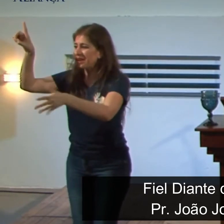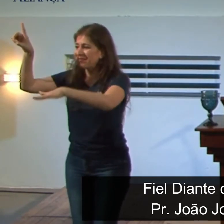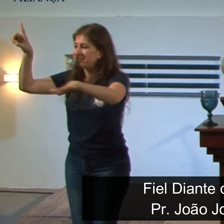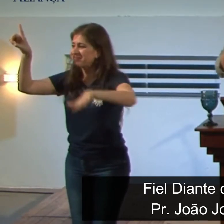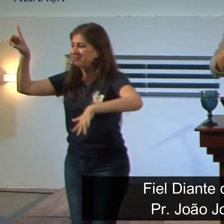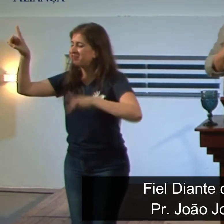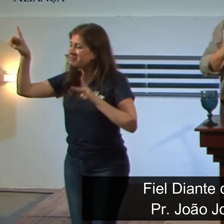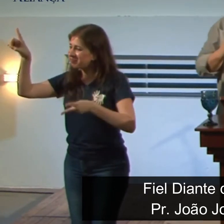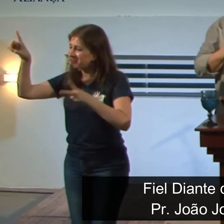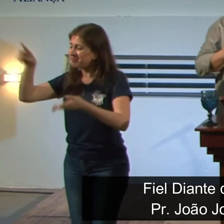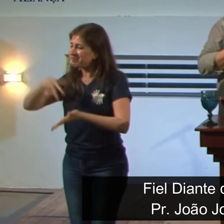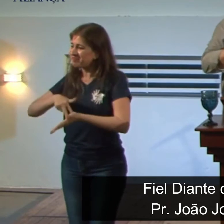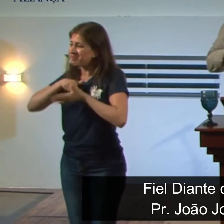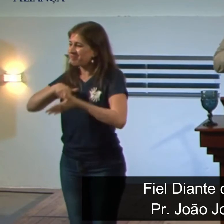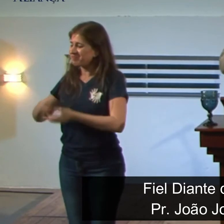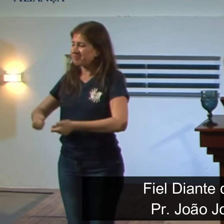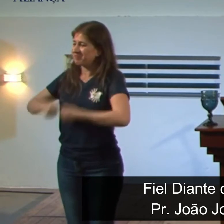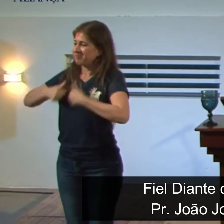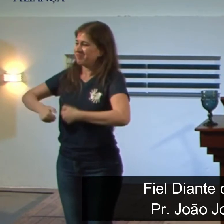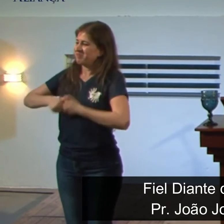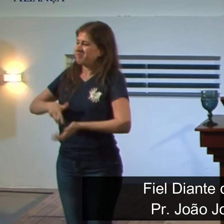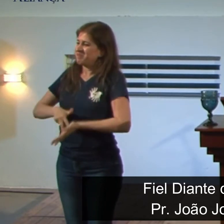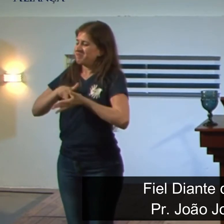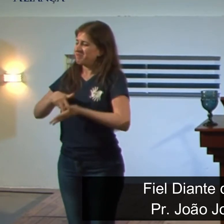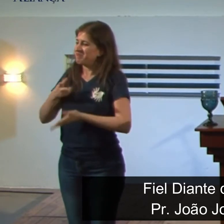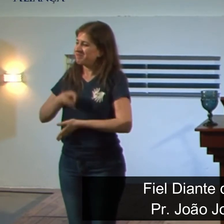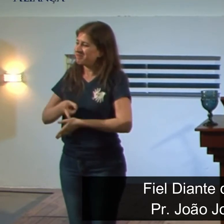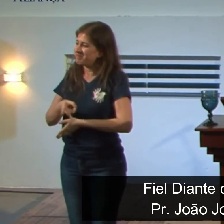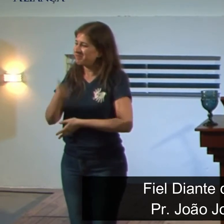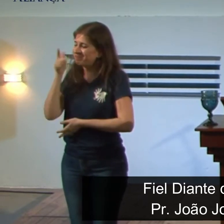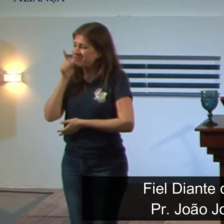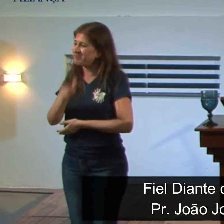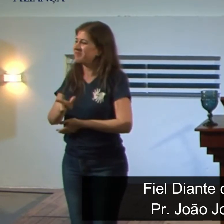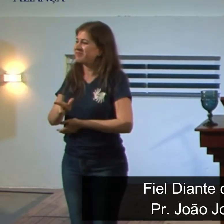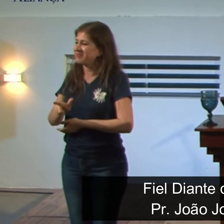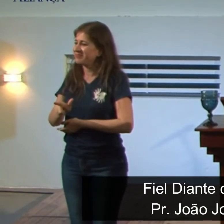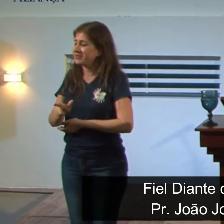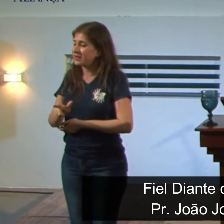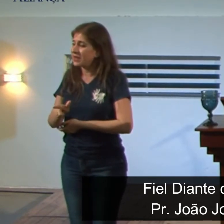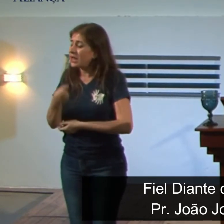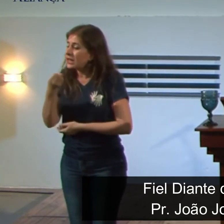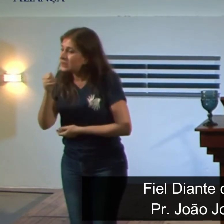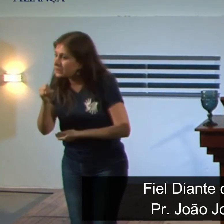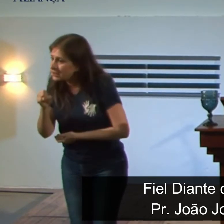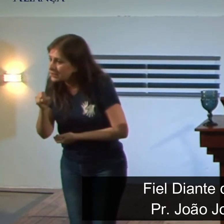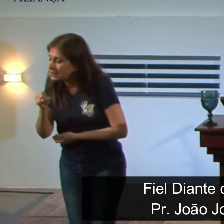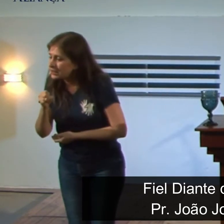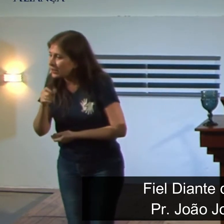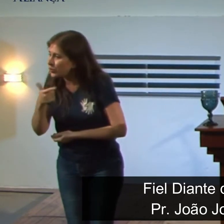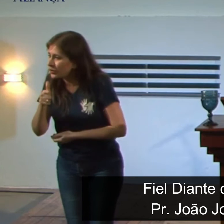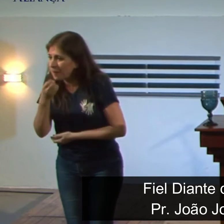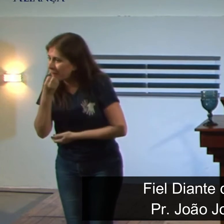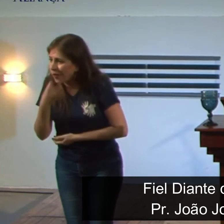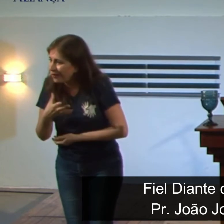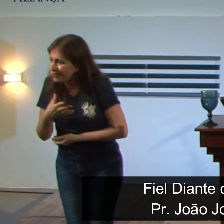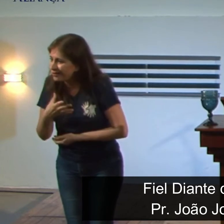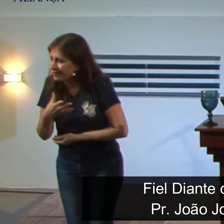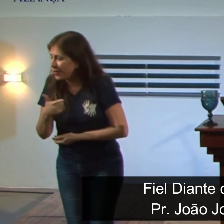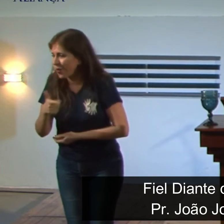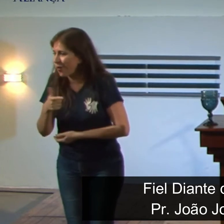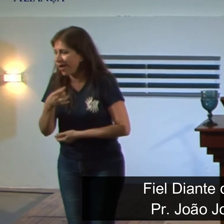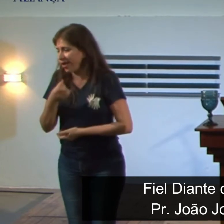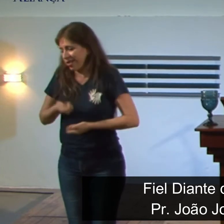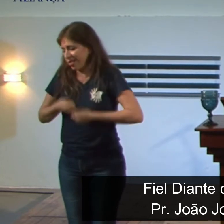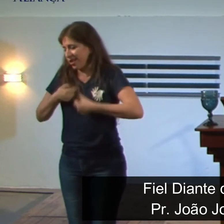resistir a tentação porque se não fosse bom não era tentação eu só consigo